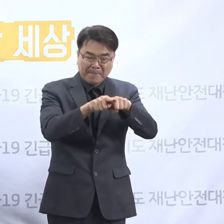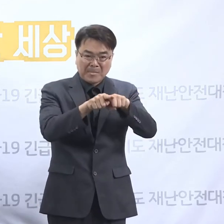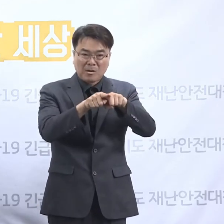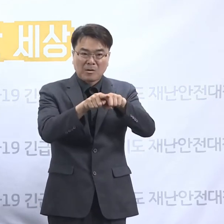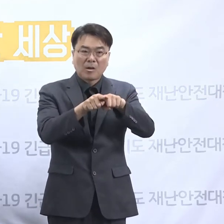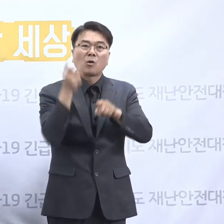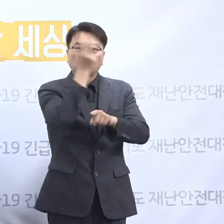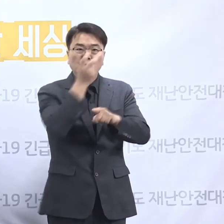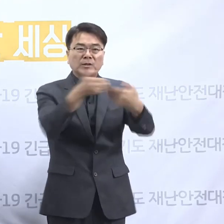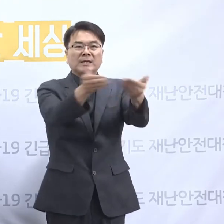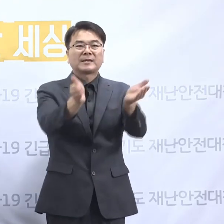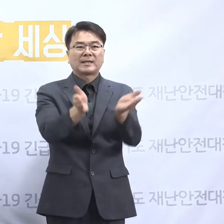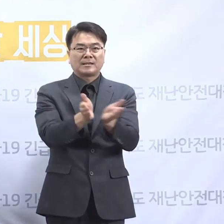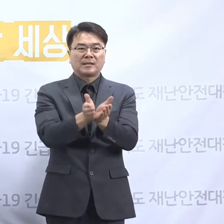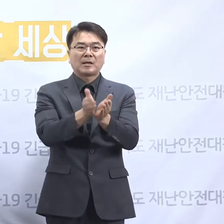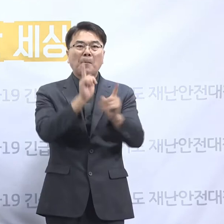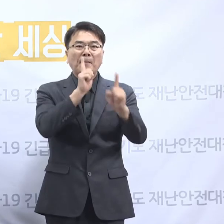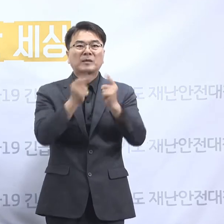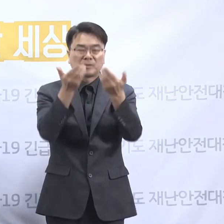하시겠습니다.